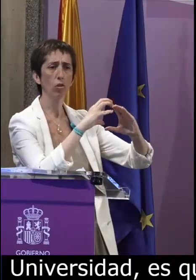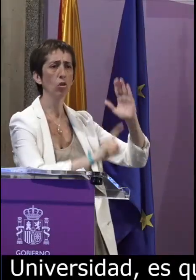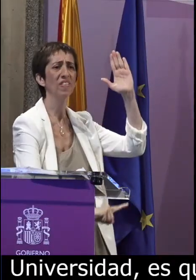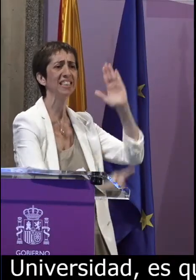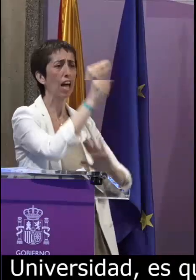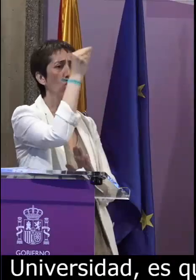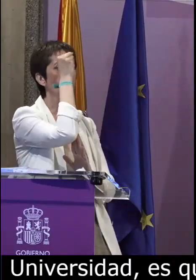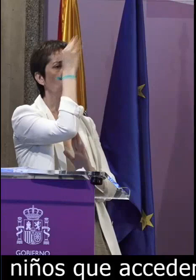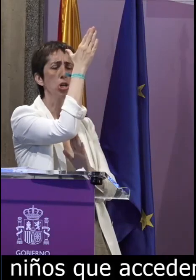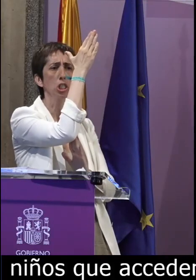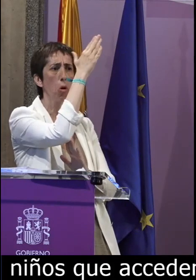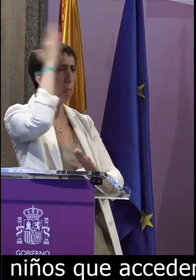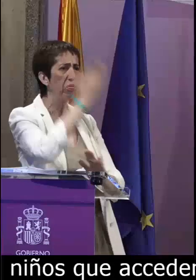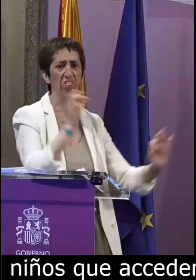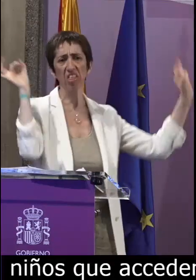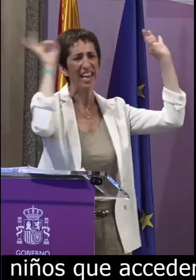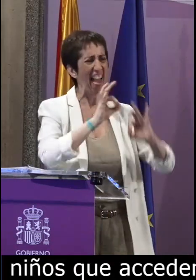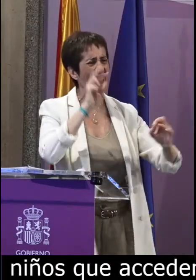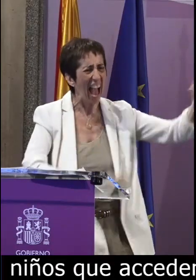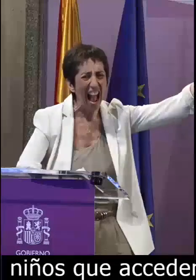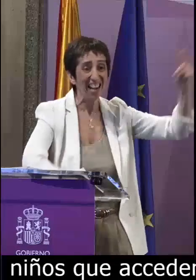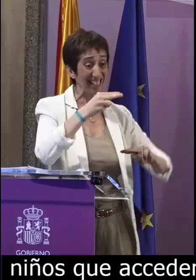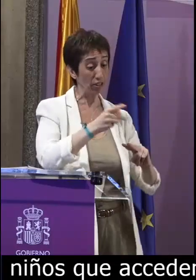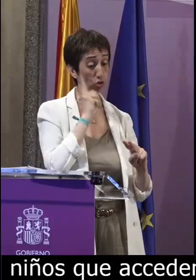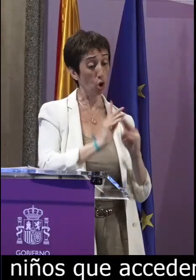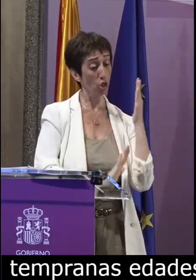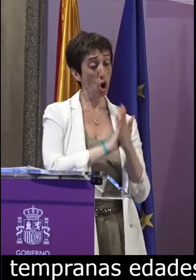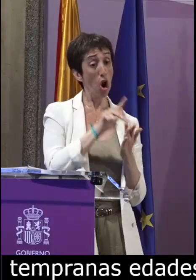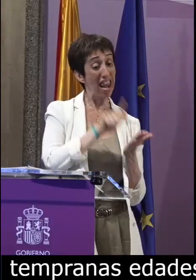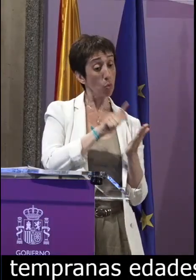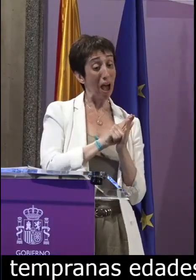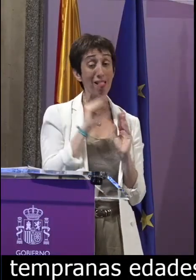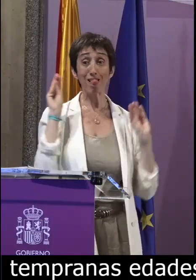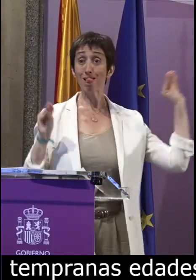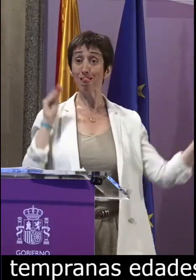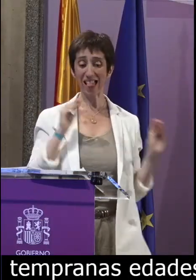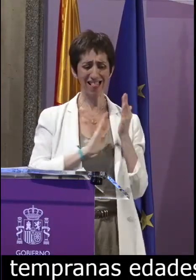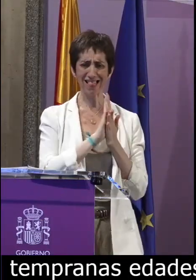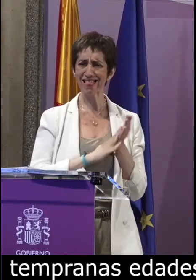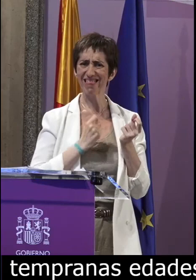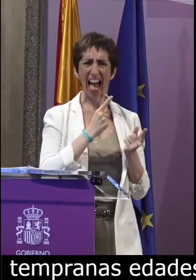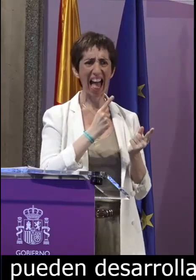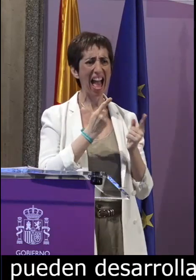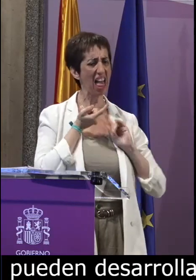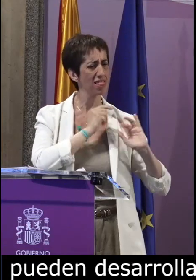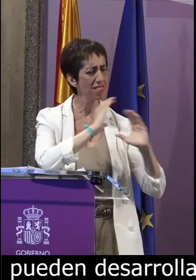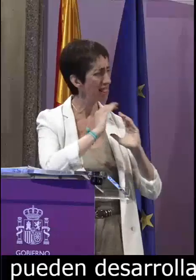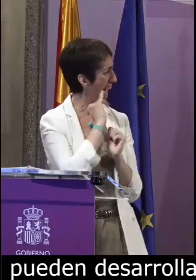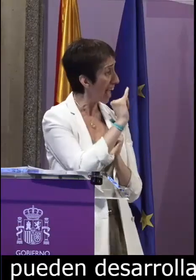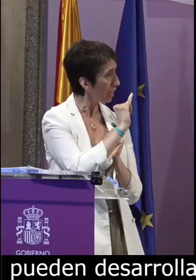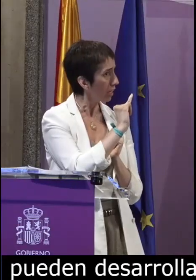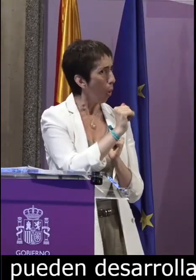técnicas pueden desarrollar y de hecho desarrollan la lengua oral sin ningún tipo de problema además de que